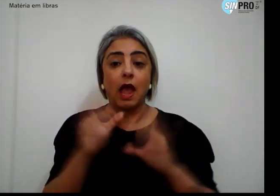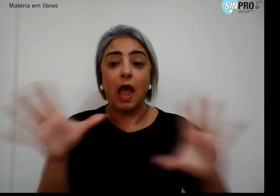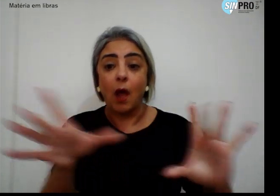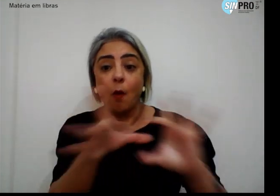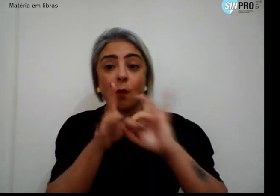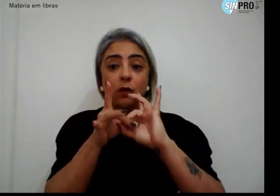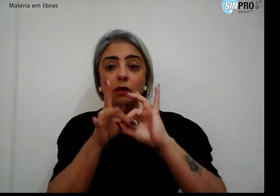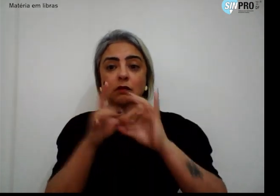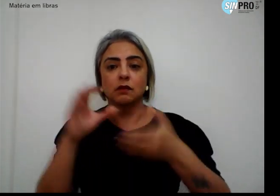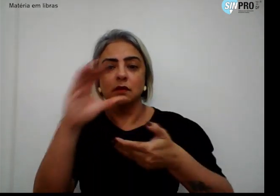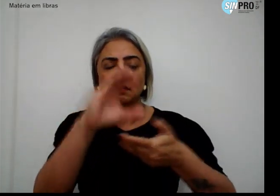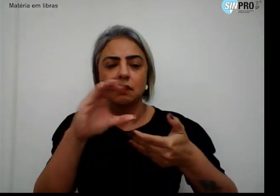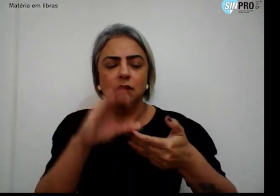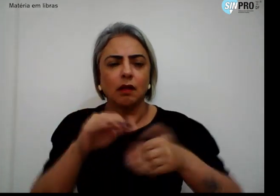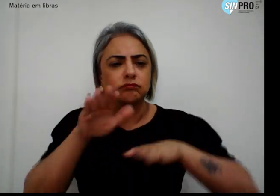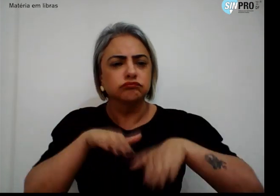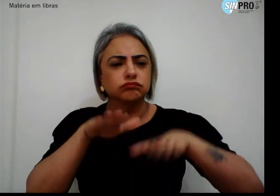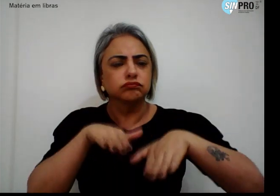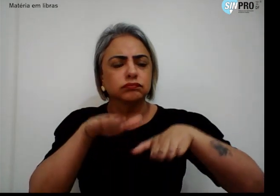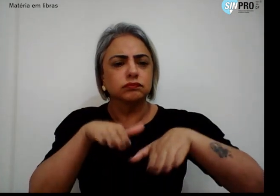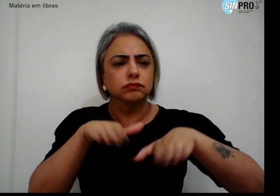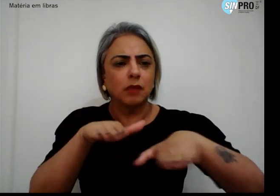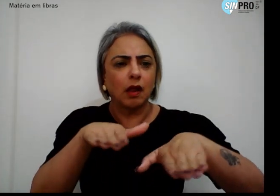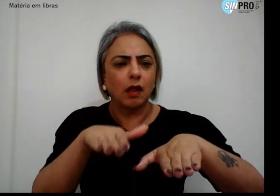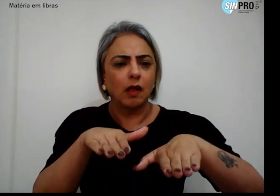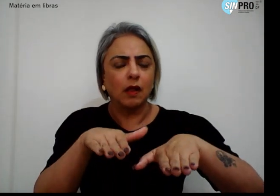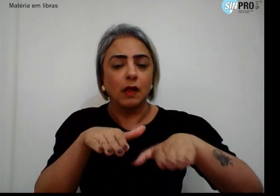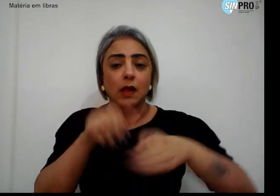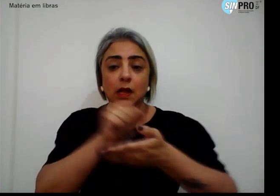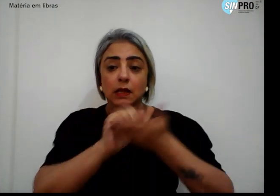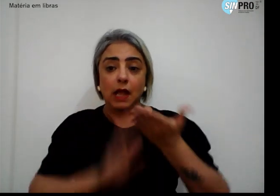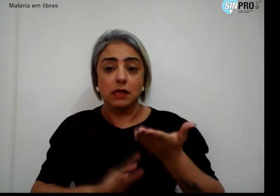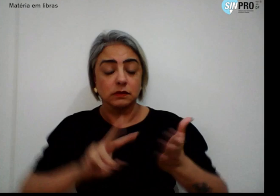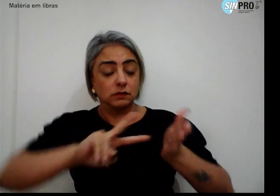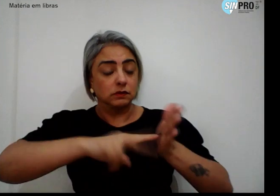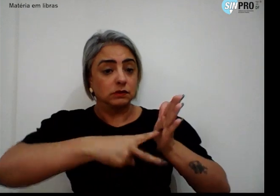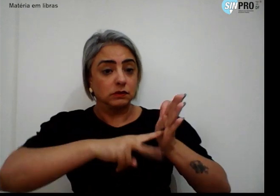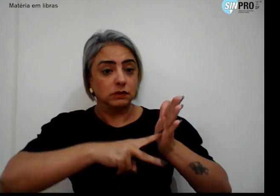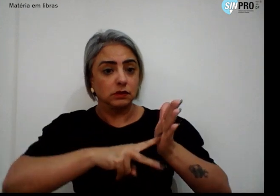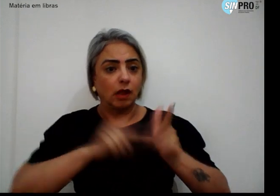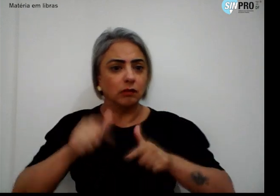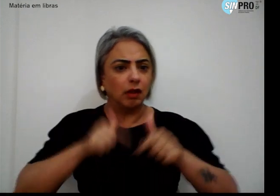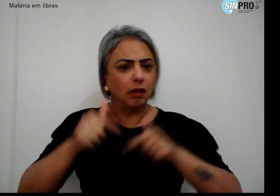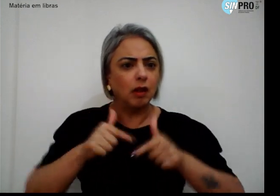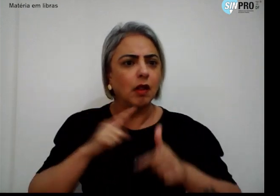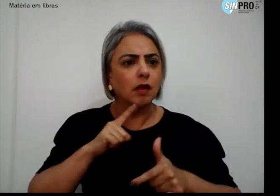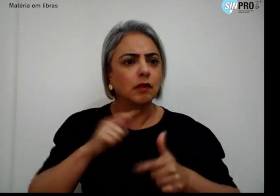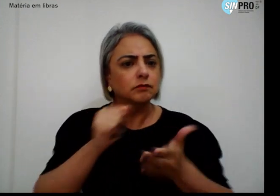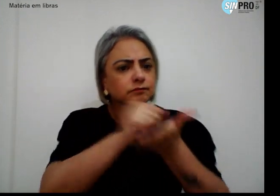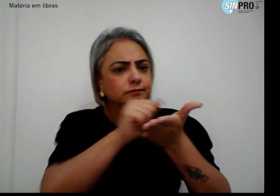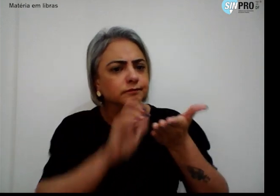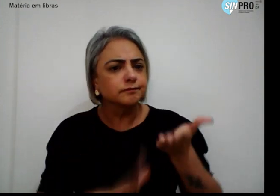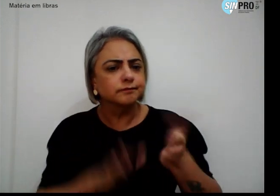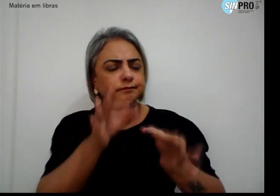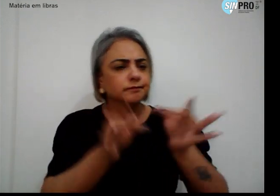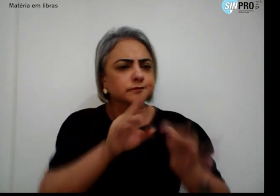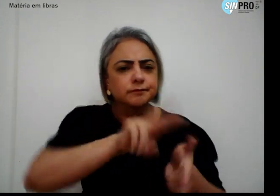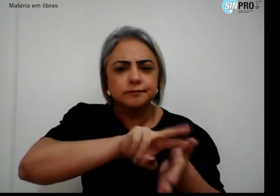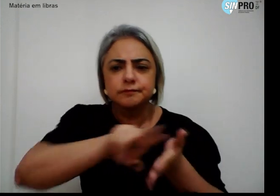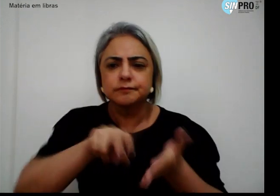categoria, mobilizada por meio da ação sindical, vem buscando ações em diversas frentes